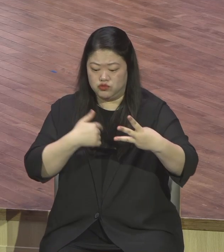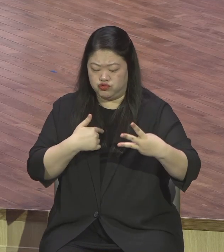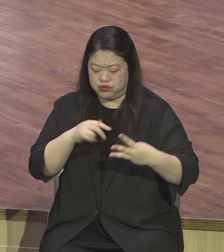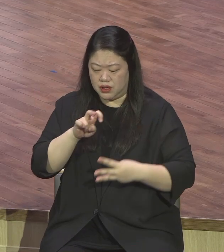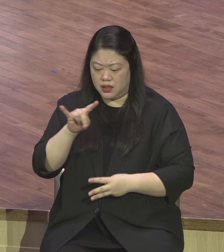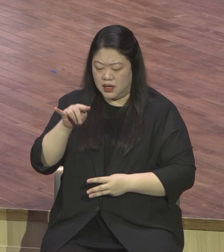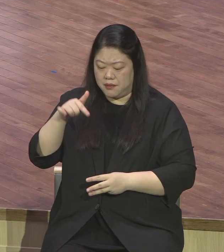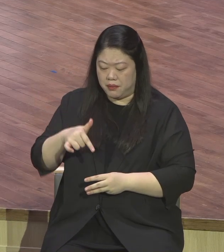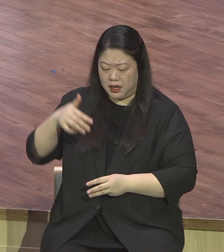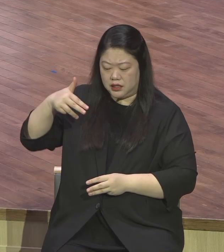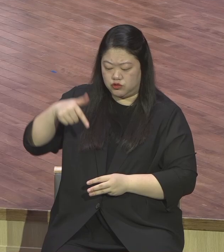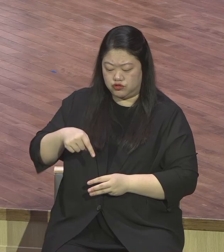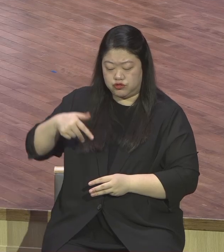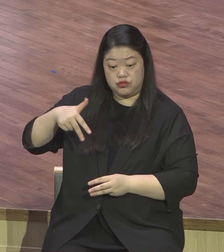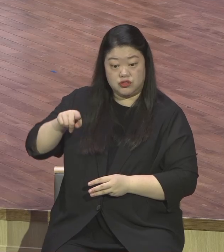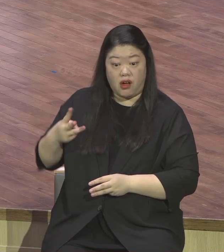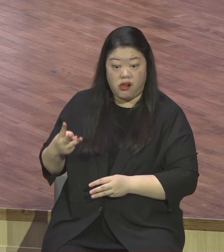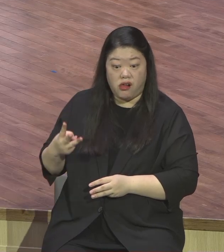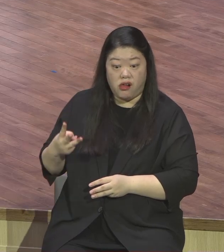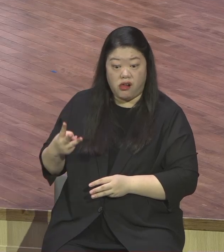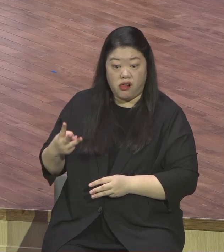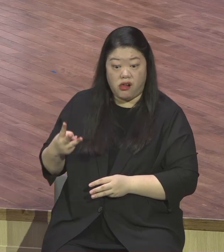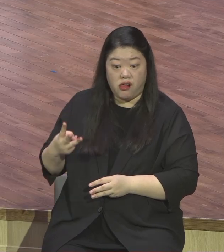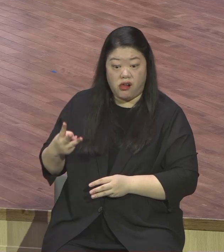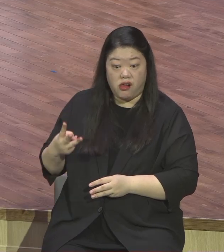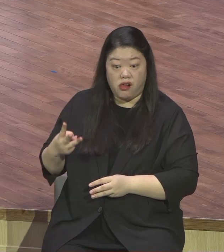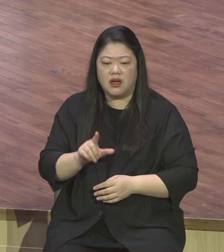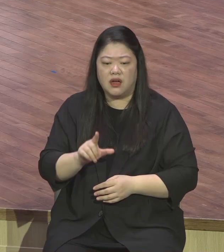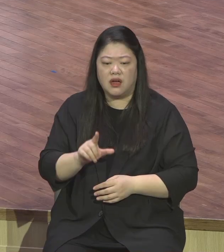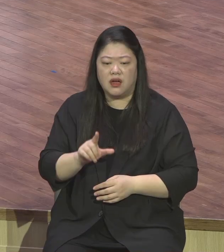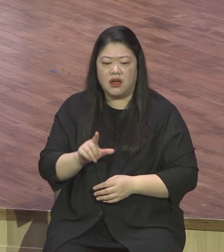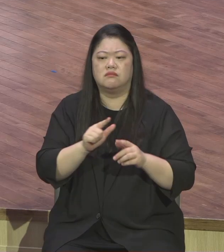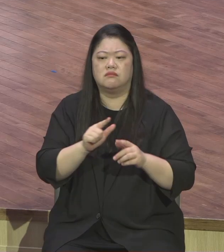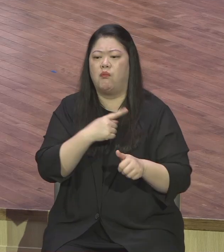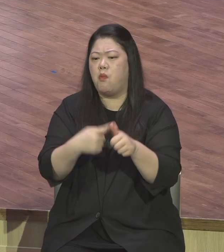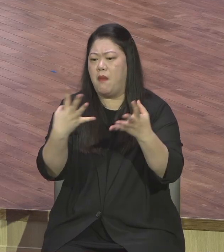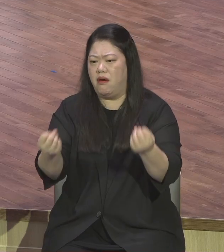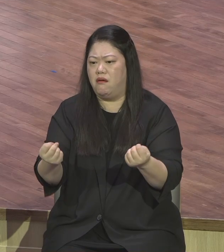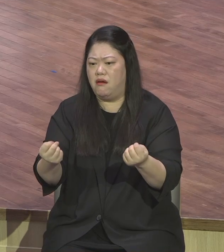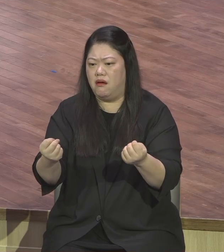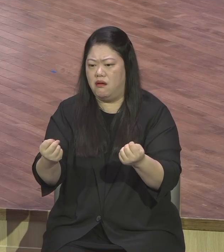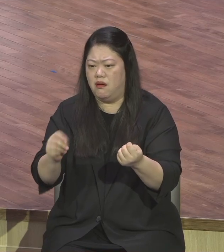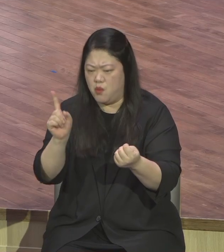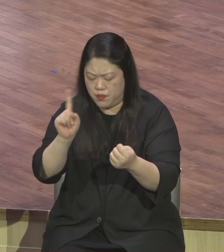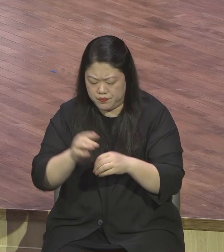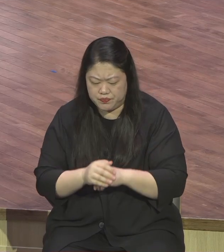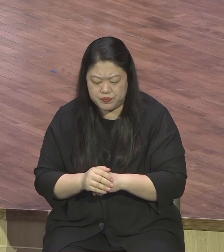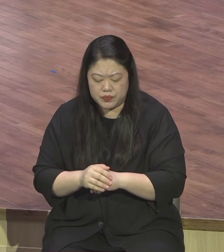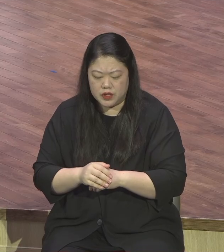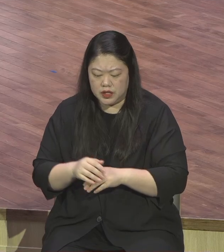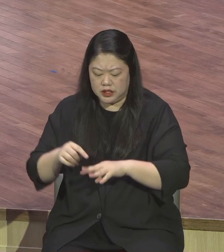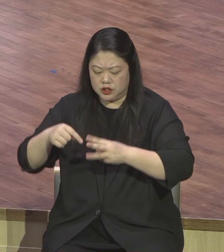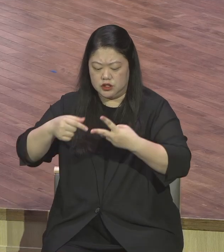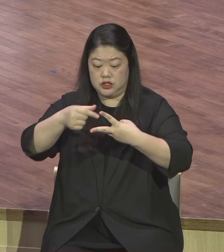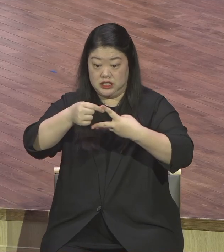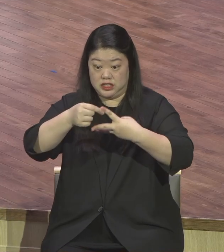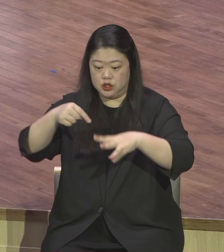또 이렇게 6월절 끝나고 나서 7주 만에 7주 끝나고 다음 날이다. 그래서 7,